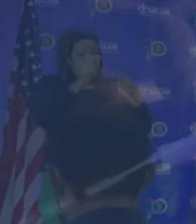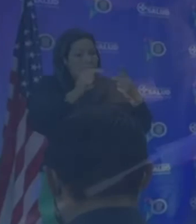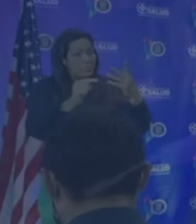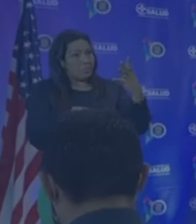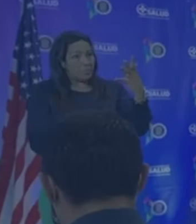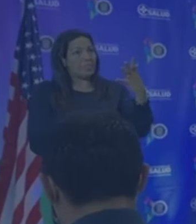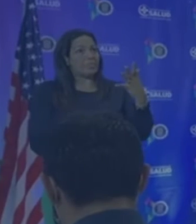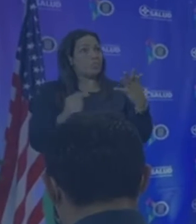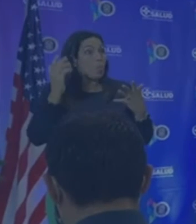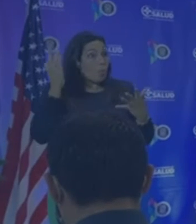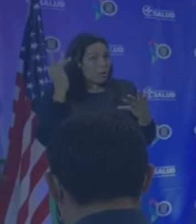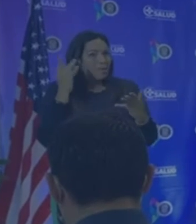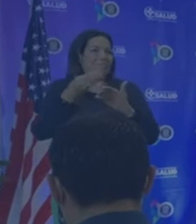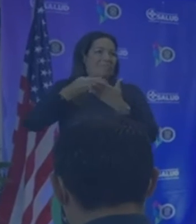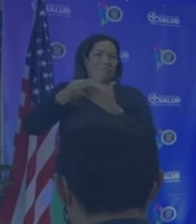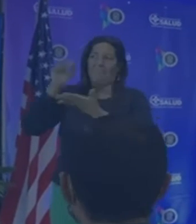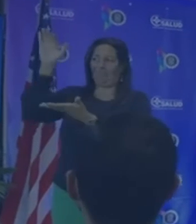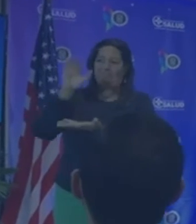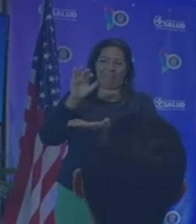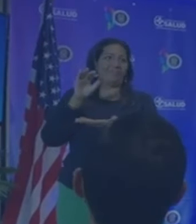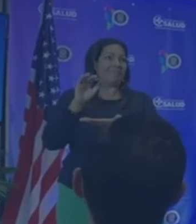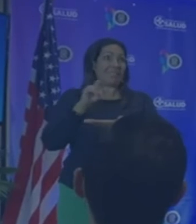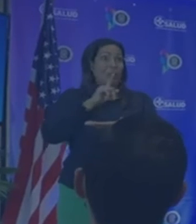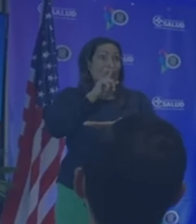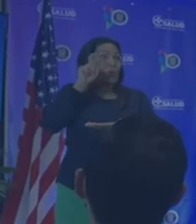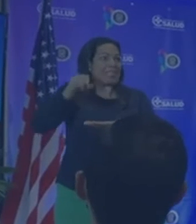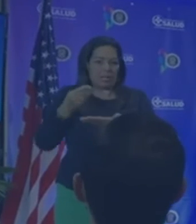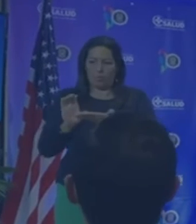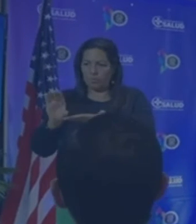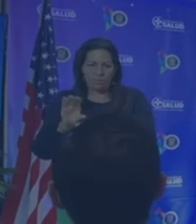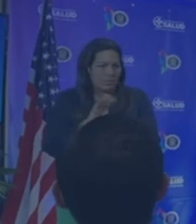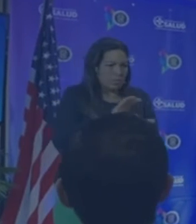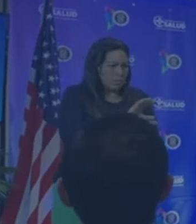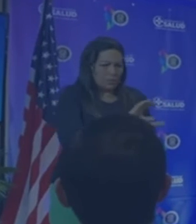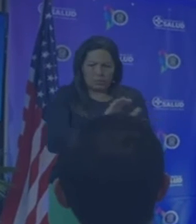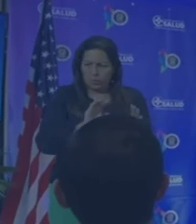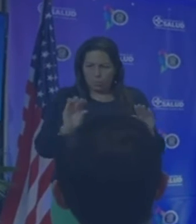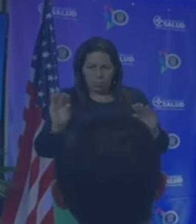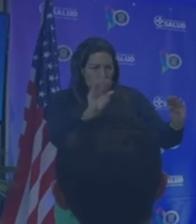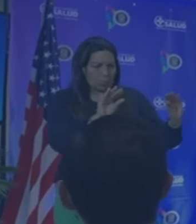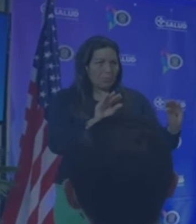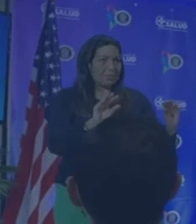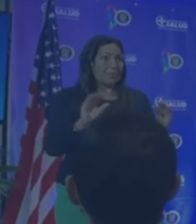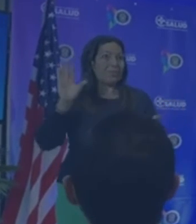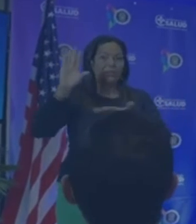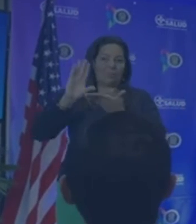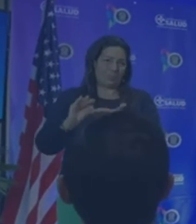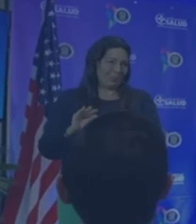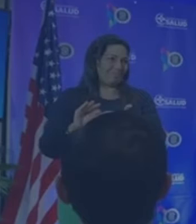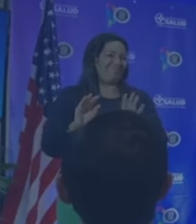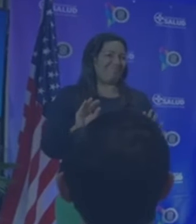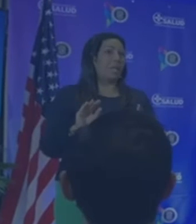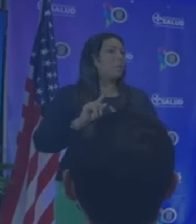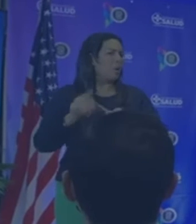la reorganización que está haciendo el secretario, ¿usted tiene alguna duda o reserva? Pregunto porque hay una controversia sobre si la nueva